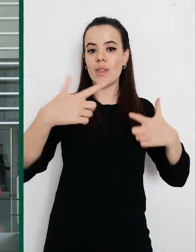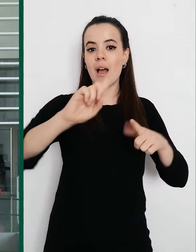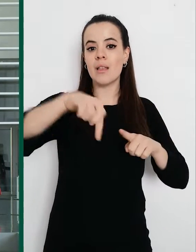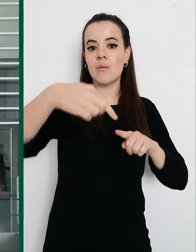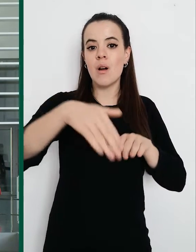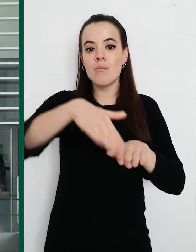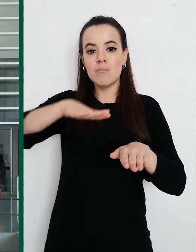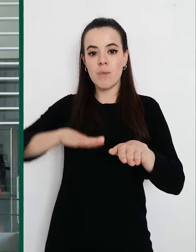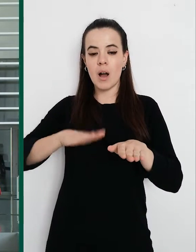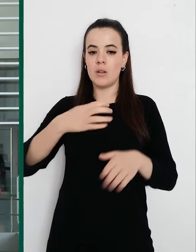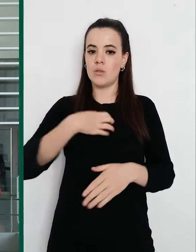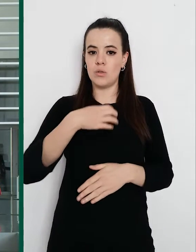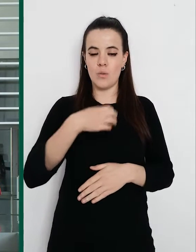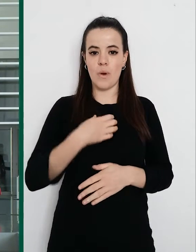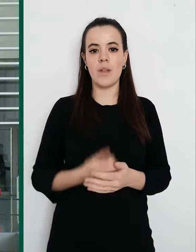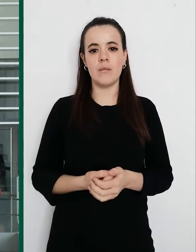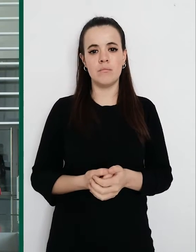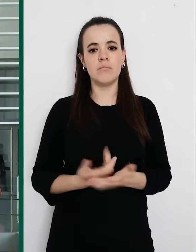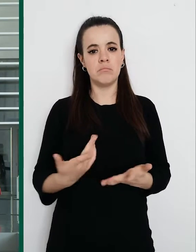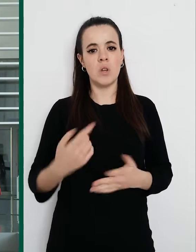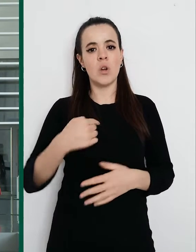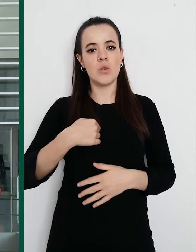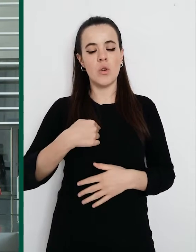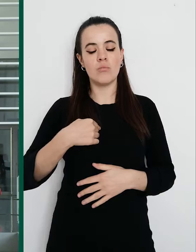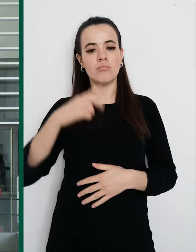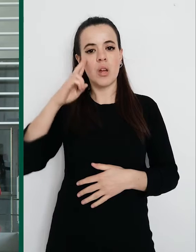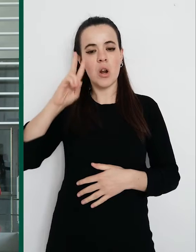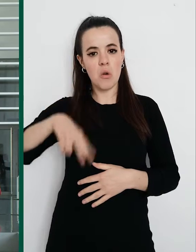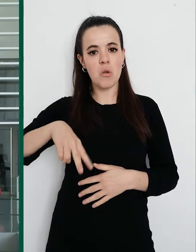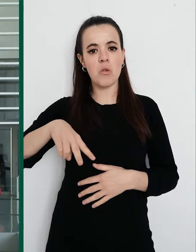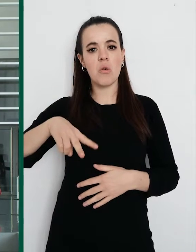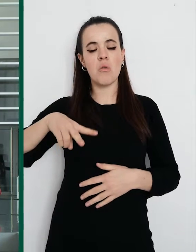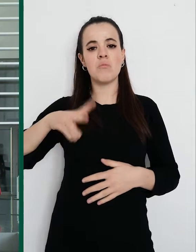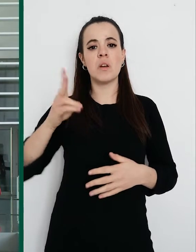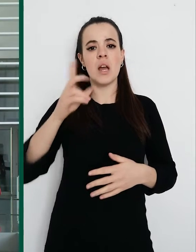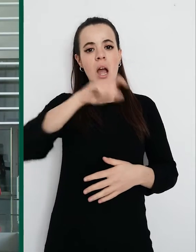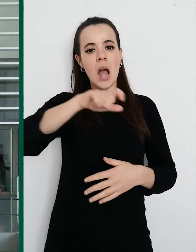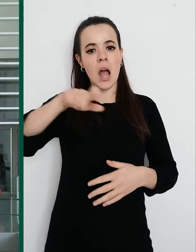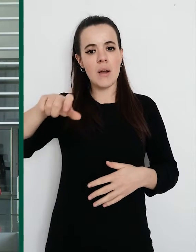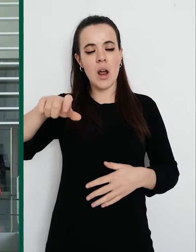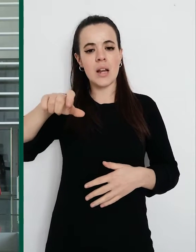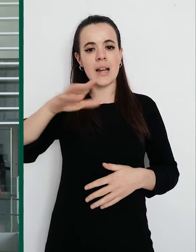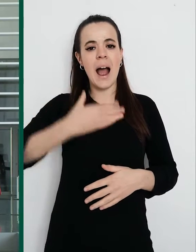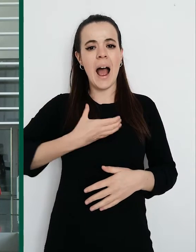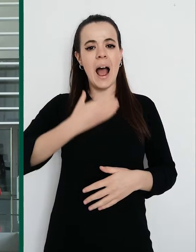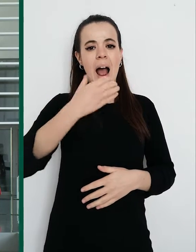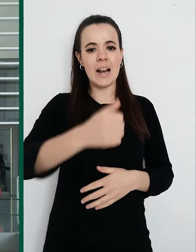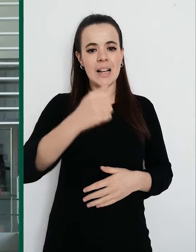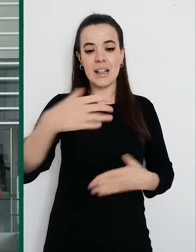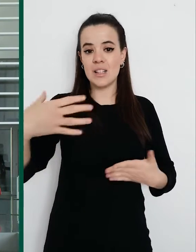que es admirable como todos los alcaldes han asegurado que prefieren, por encima de todo, no ser necesariamente los primeros